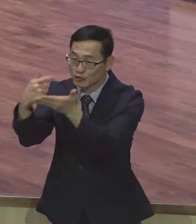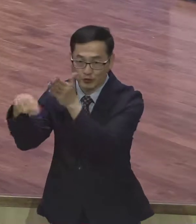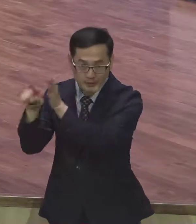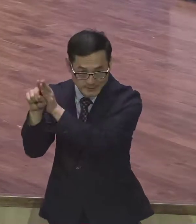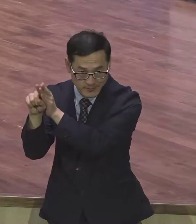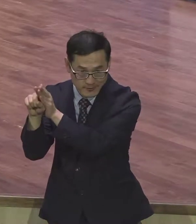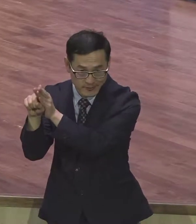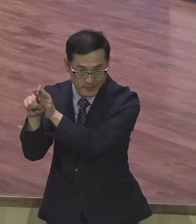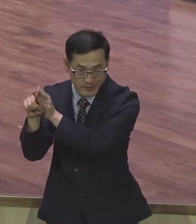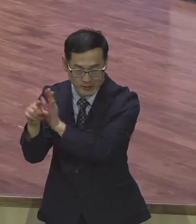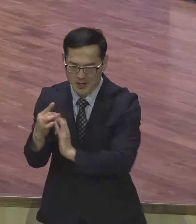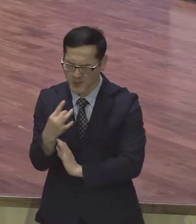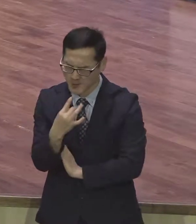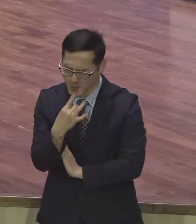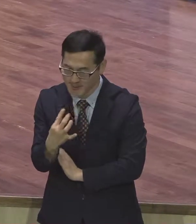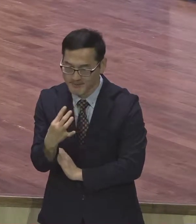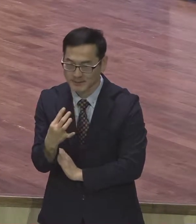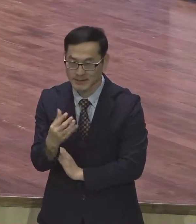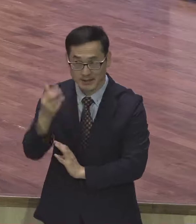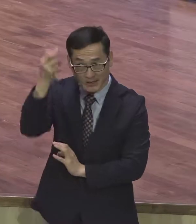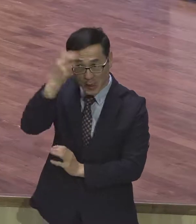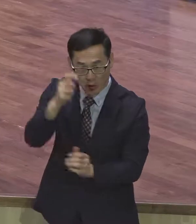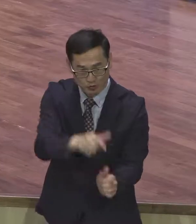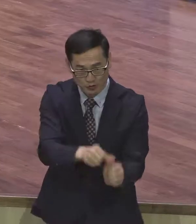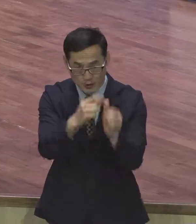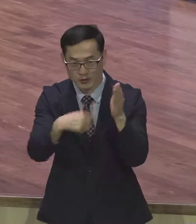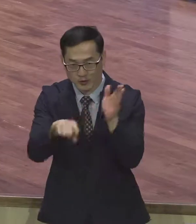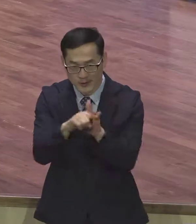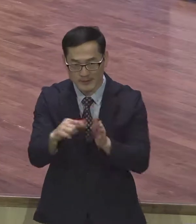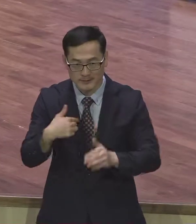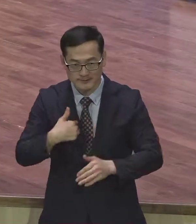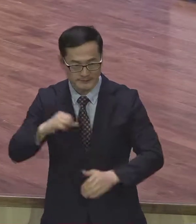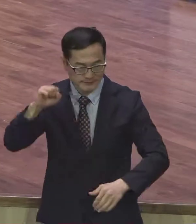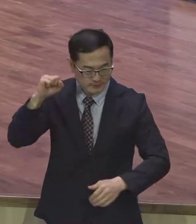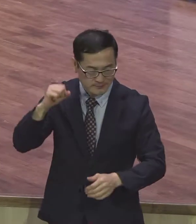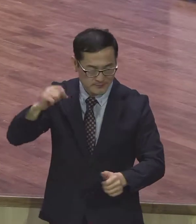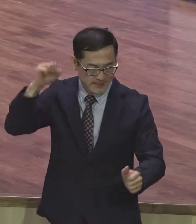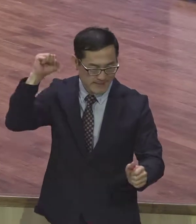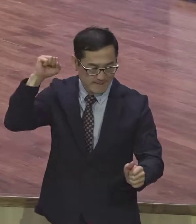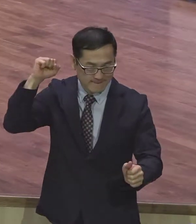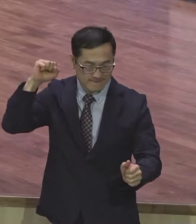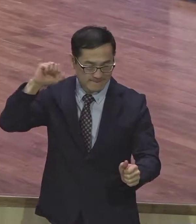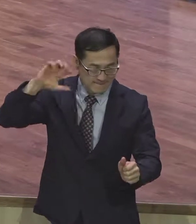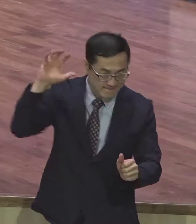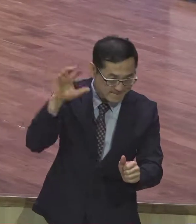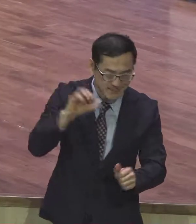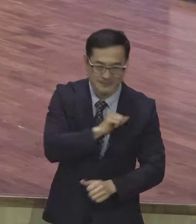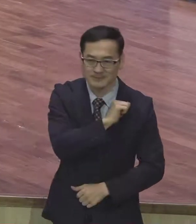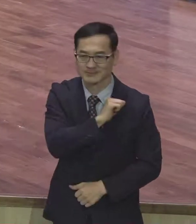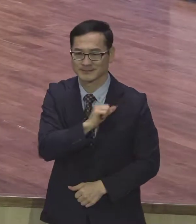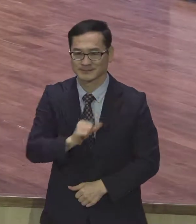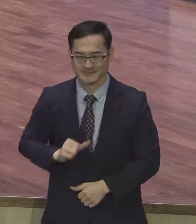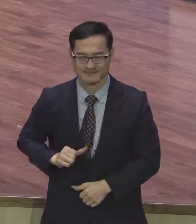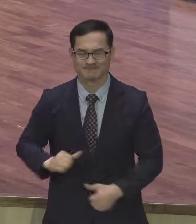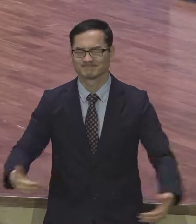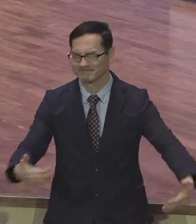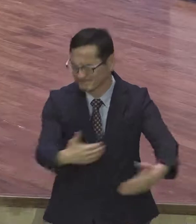위해서. 오직 그 영혼 구원을 위해서 다 그렇게 이해하고 품어주는 그것을 제가 강조드렸습니다.